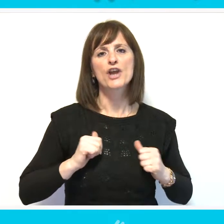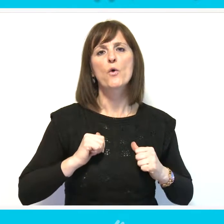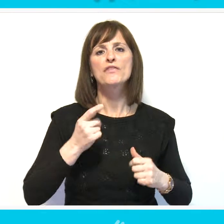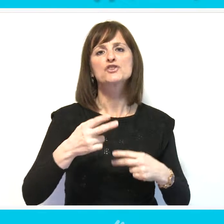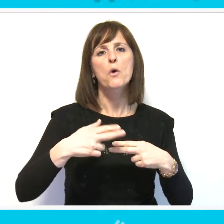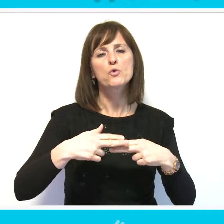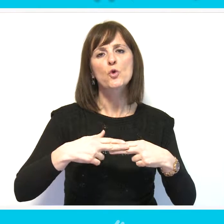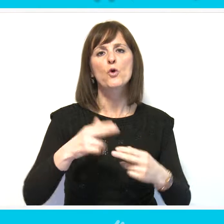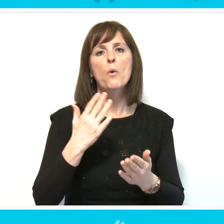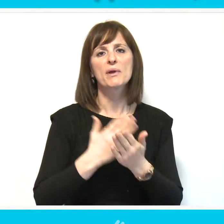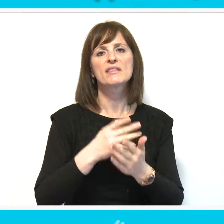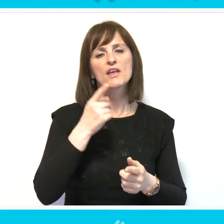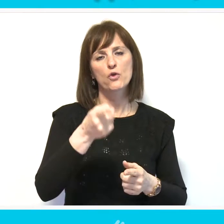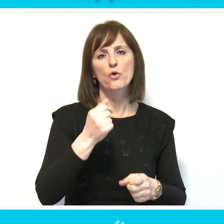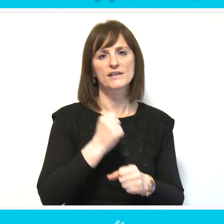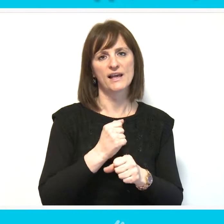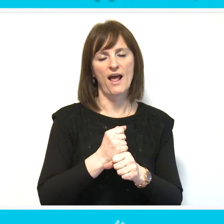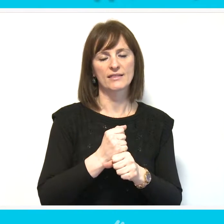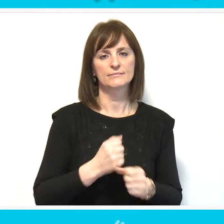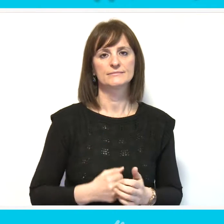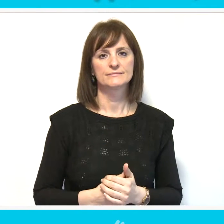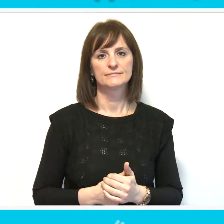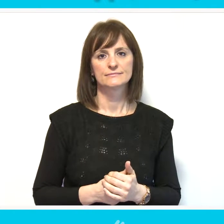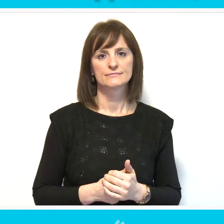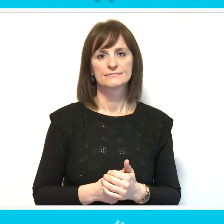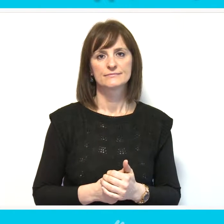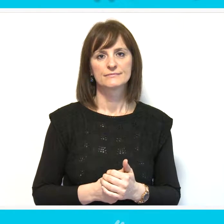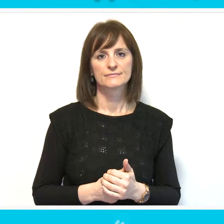će uskoro takve usluge i oni moći da obavljaju.